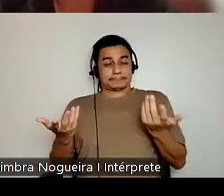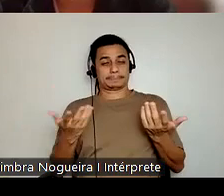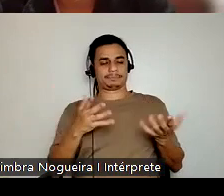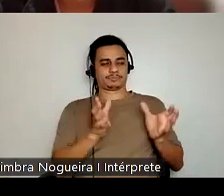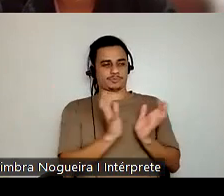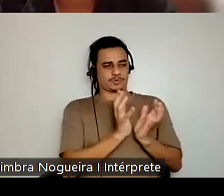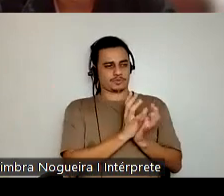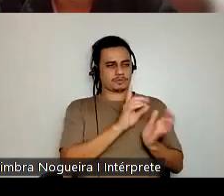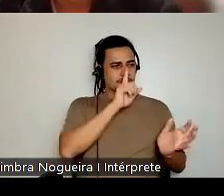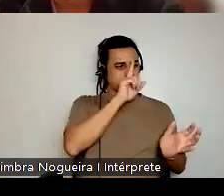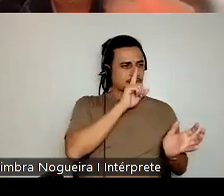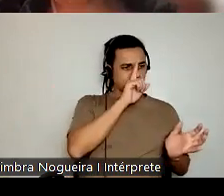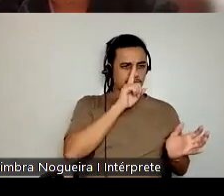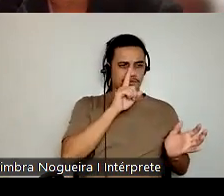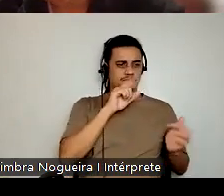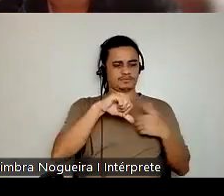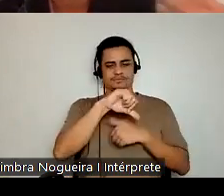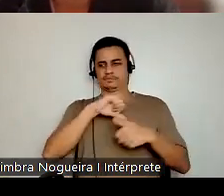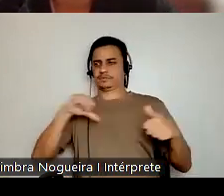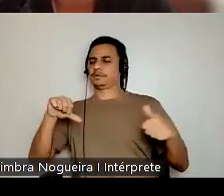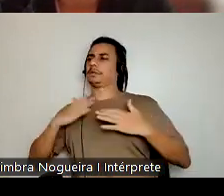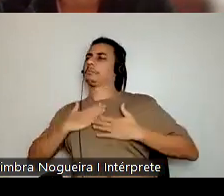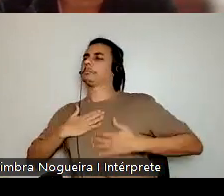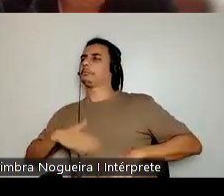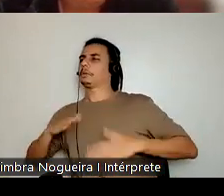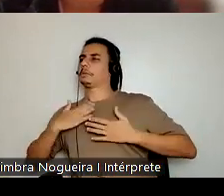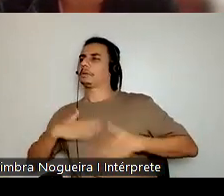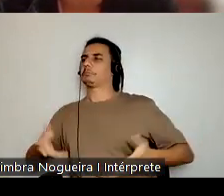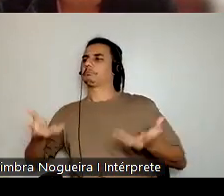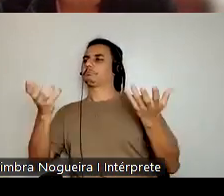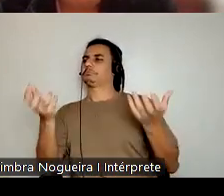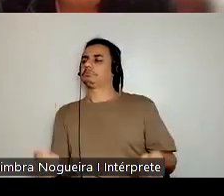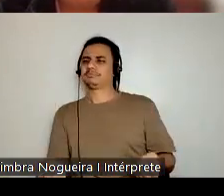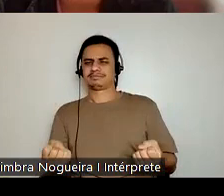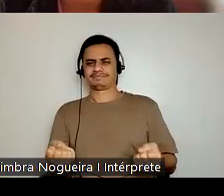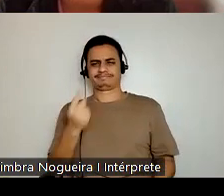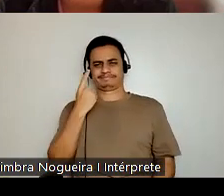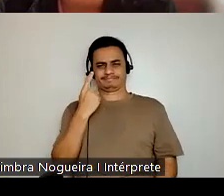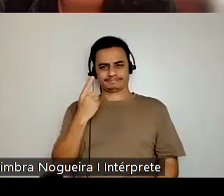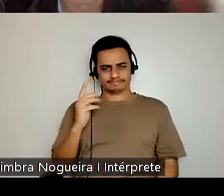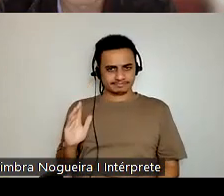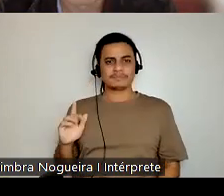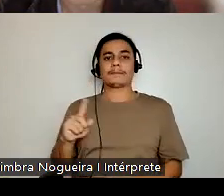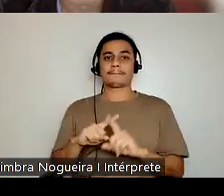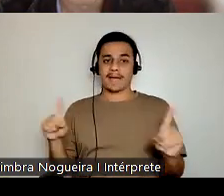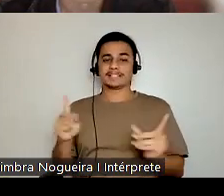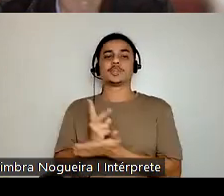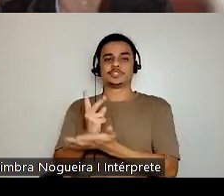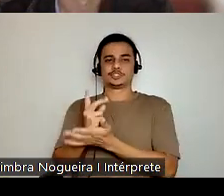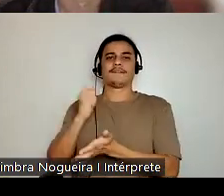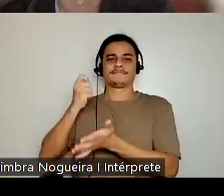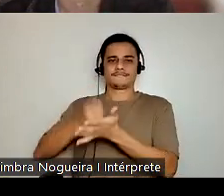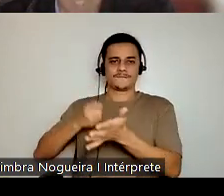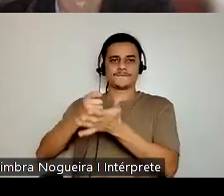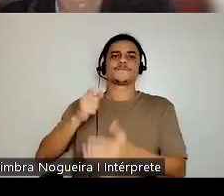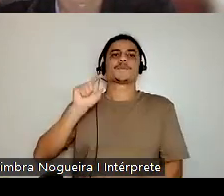não perigosos, para dóceis, enfim. mas tem essa persistência ainda como desse estereótipo de